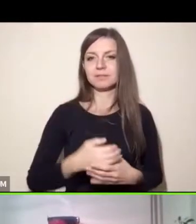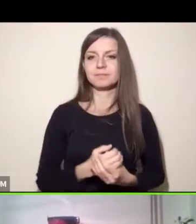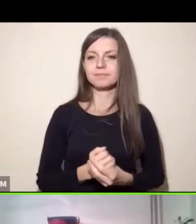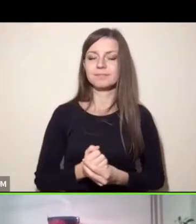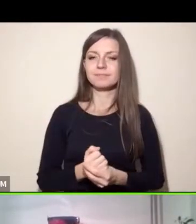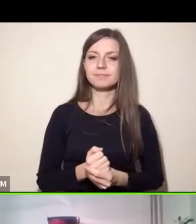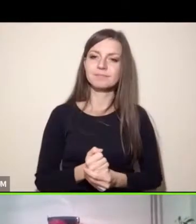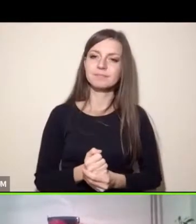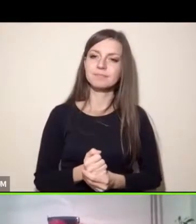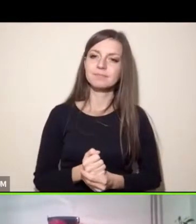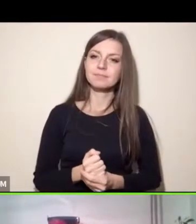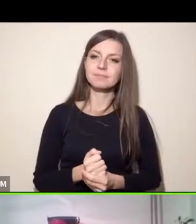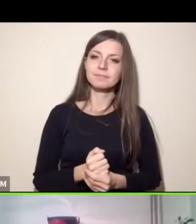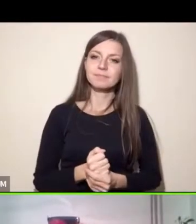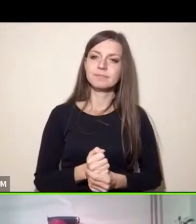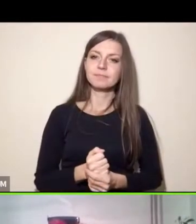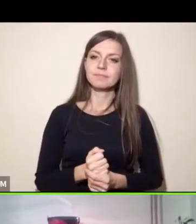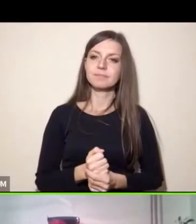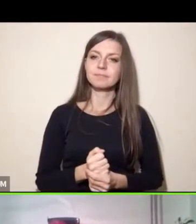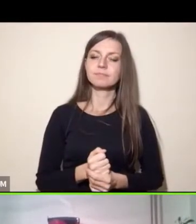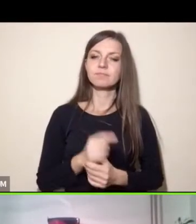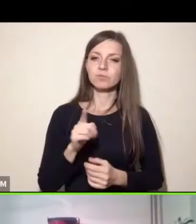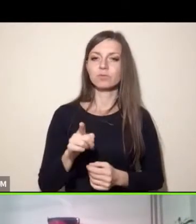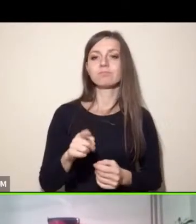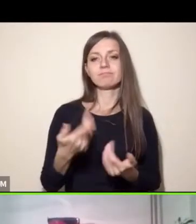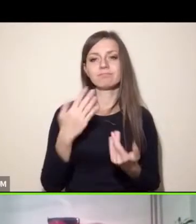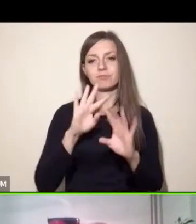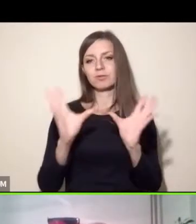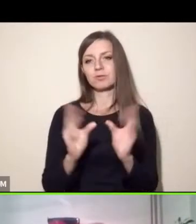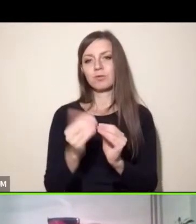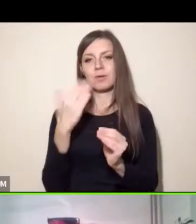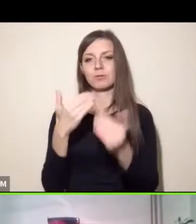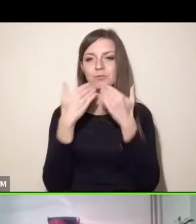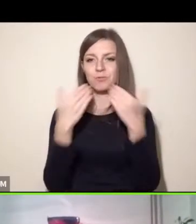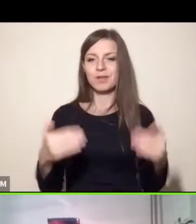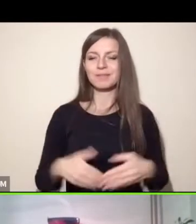transformację i animal free farming bardzo dziękuję bardzo